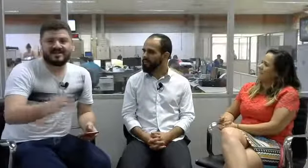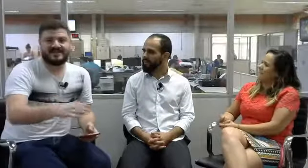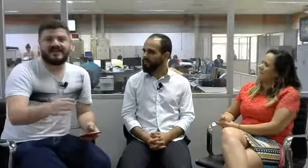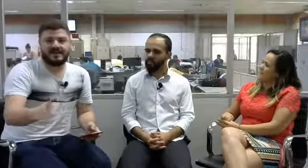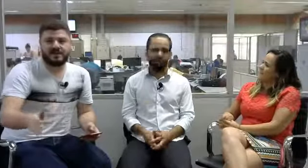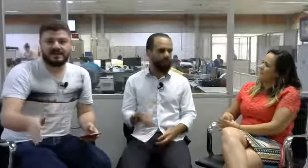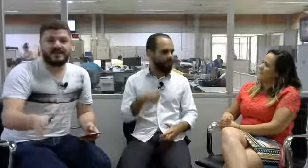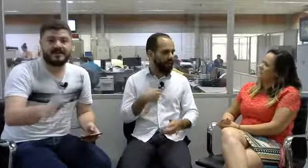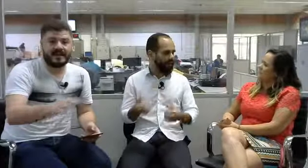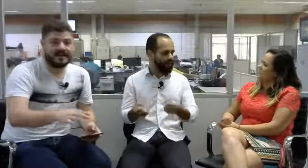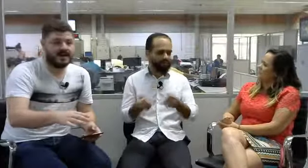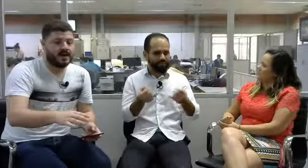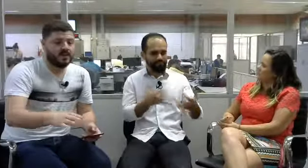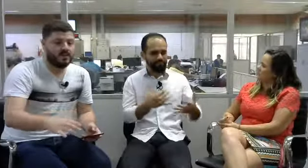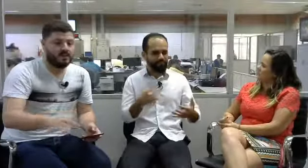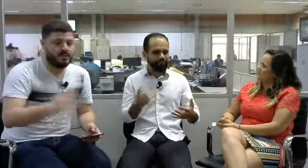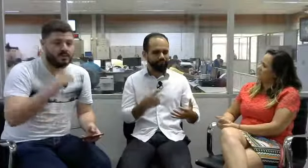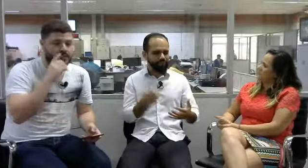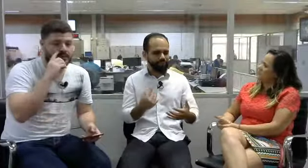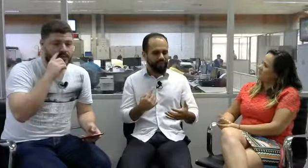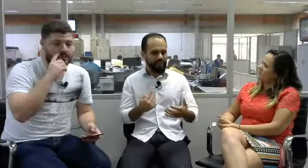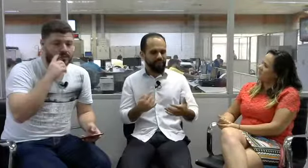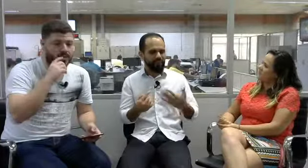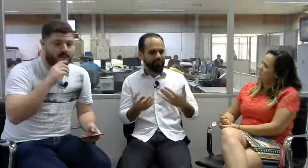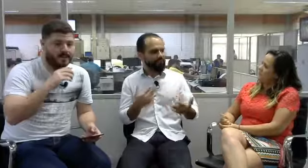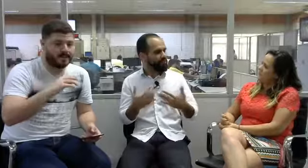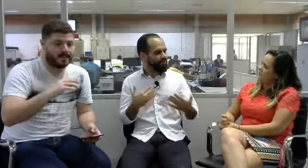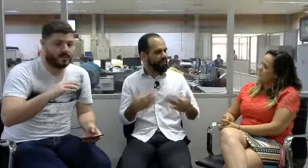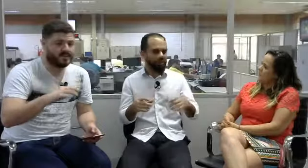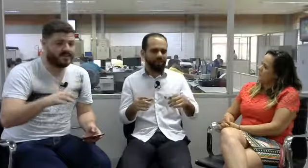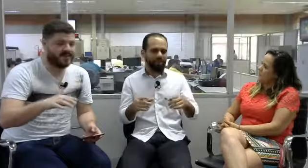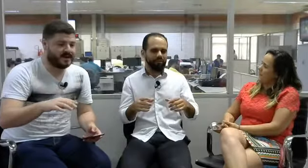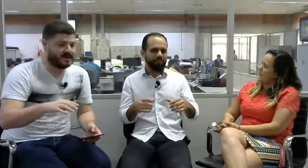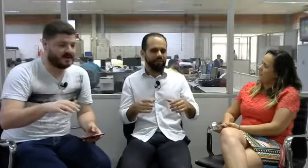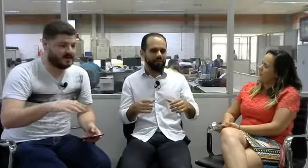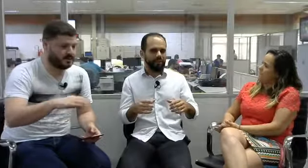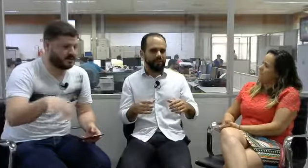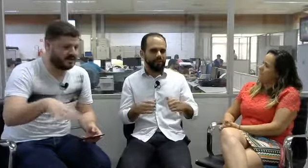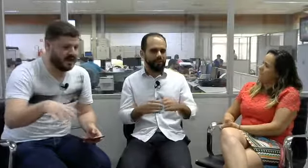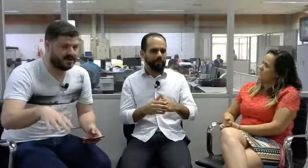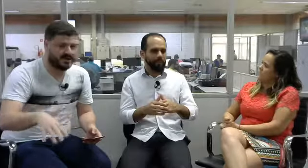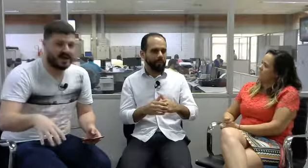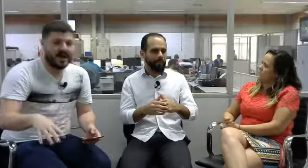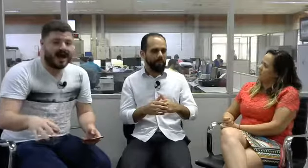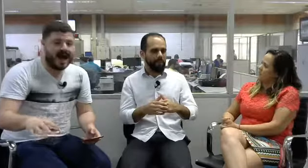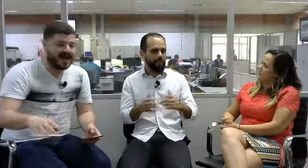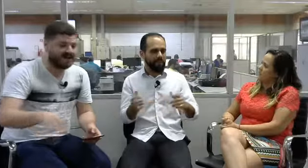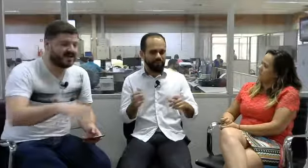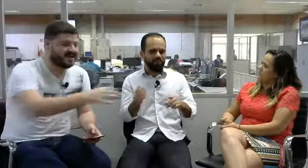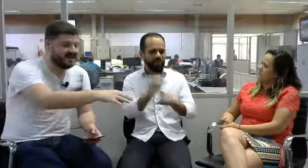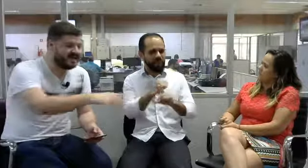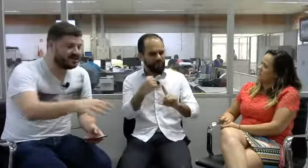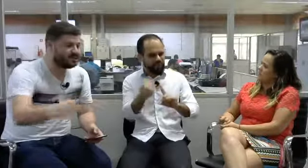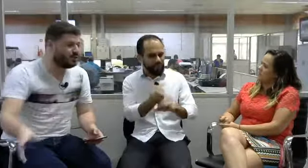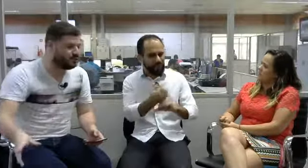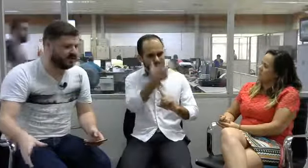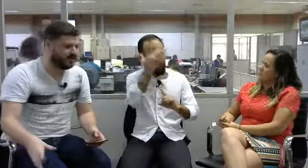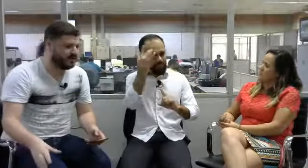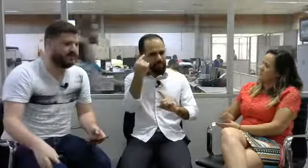falando aqui, tem um... Quando a gente fala assim, na sociedade, né? Ah, a Jaqueline é surda. O pessoal fala